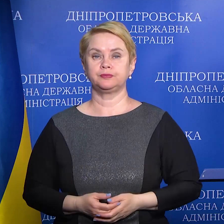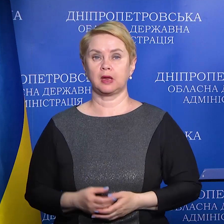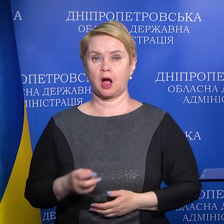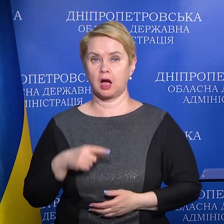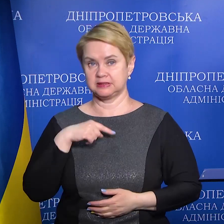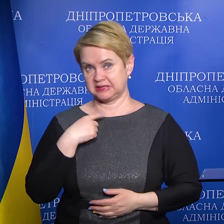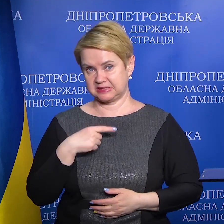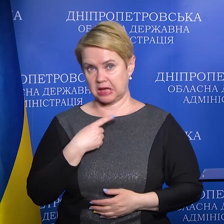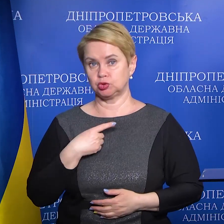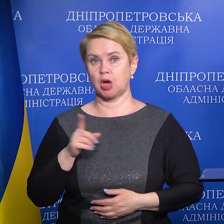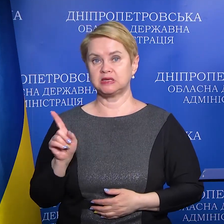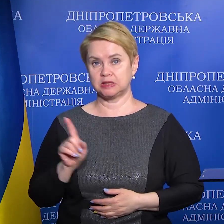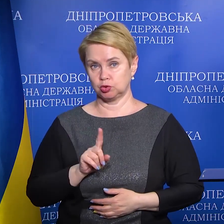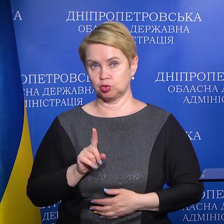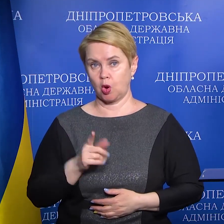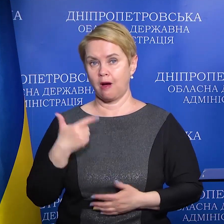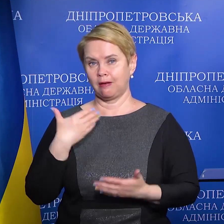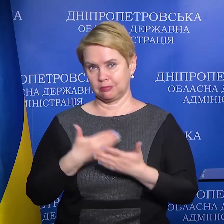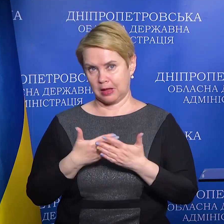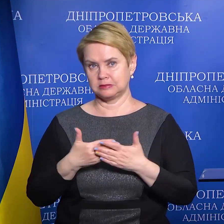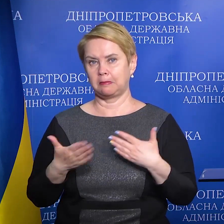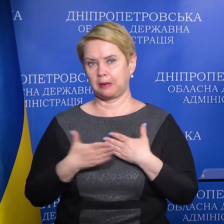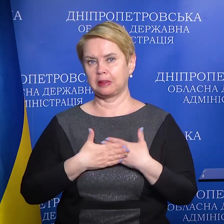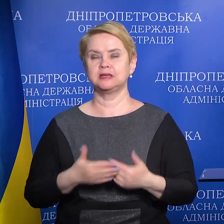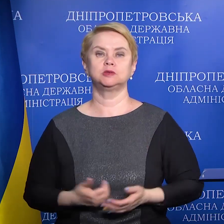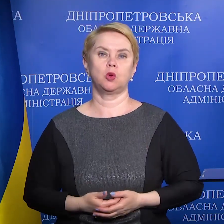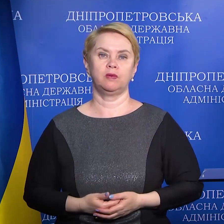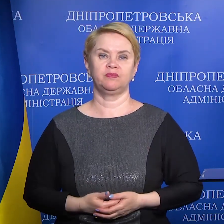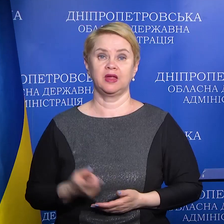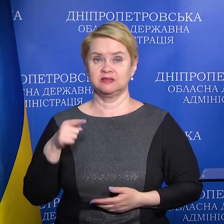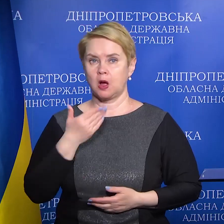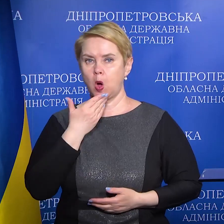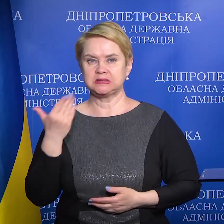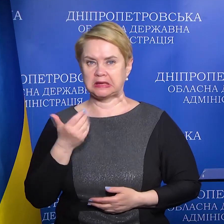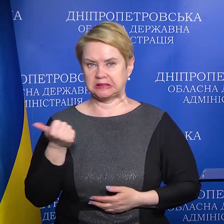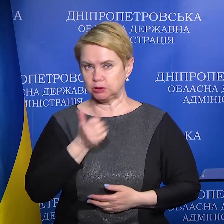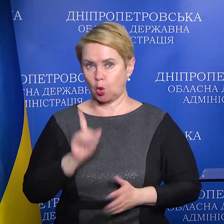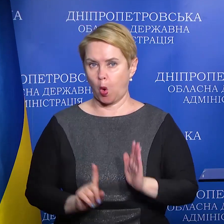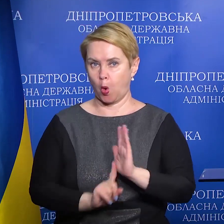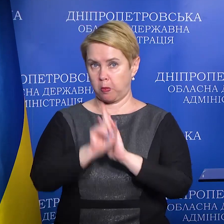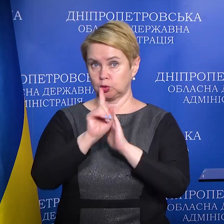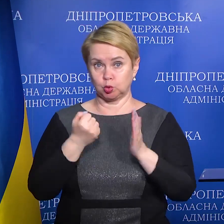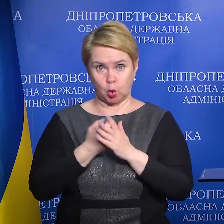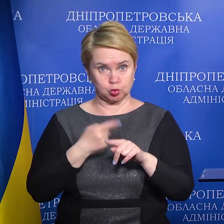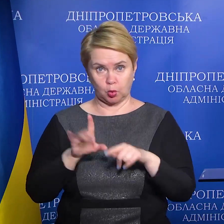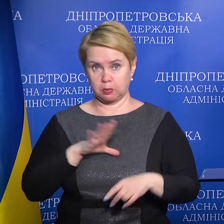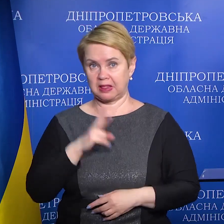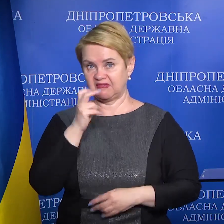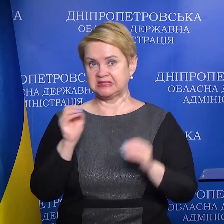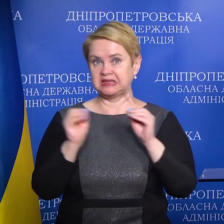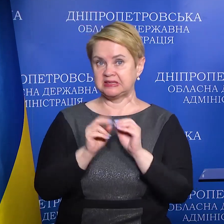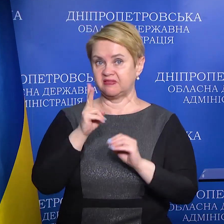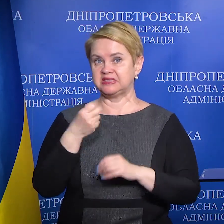Також зазначається, що десь воно приблизно в цих останній тиждень тільки почало, так до цього було 210